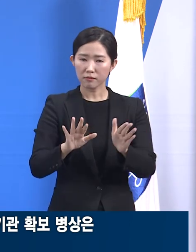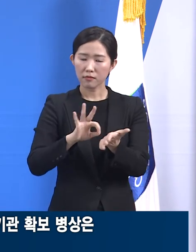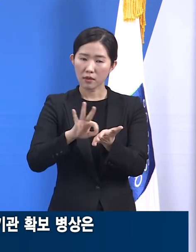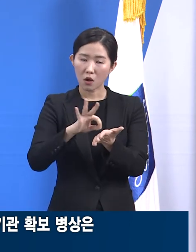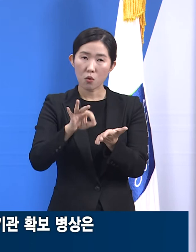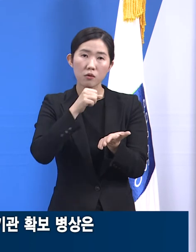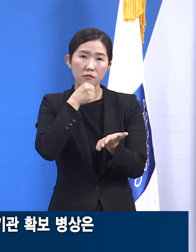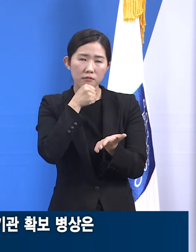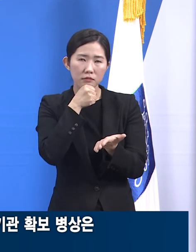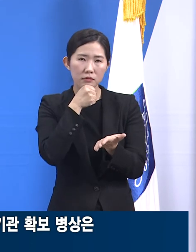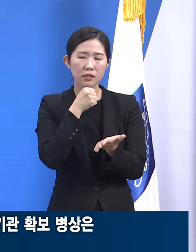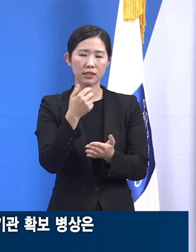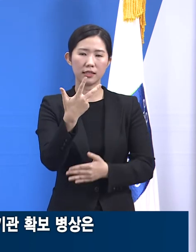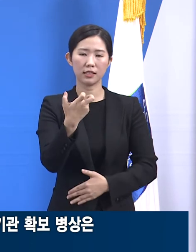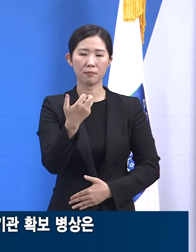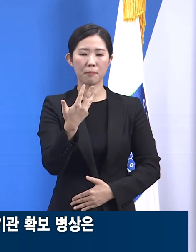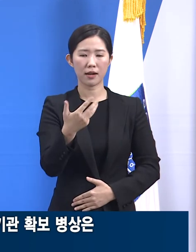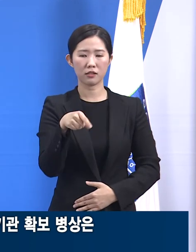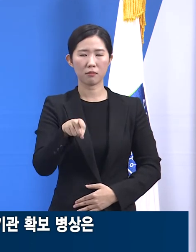.1%입니다.